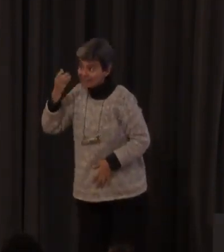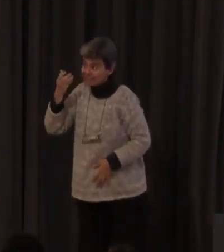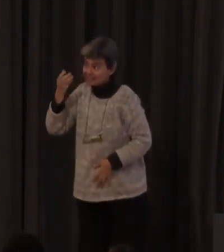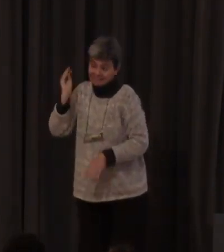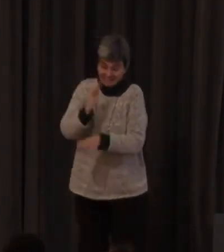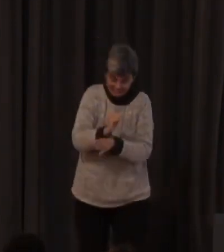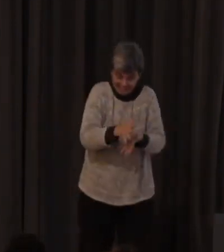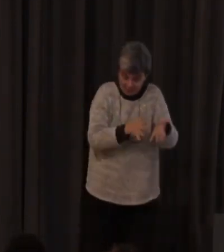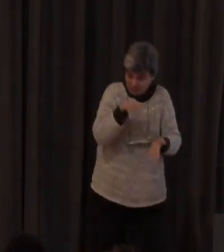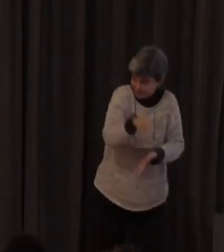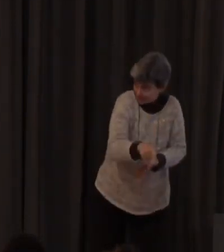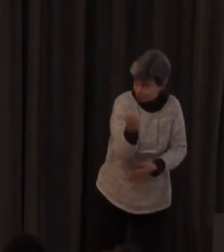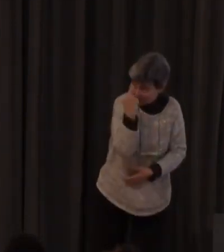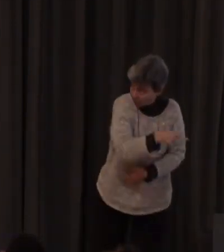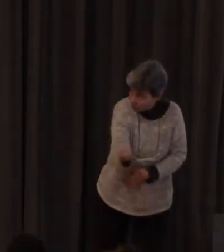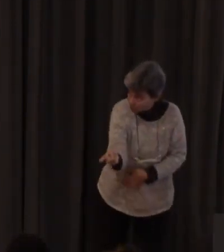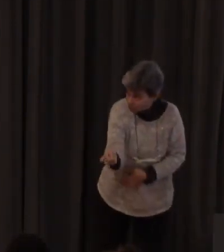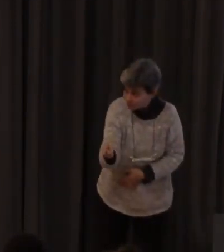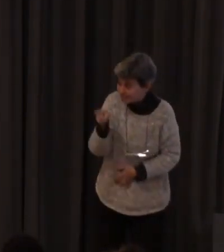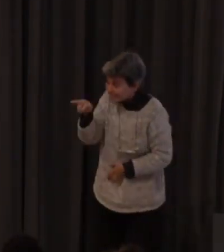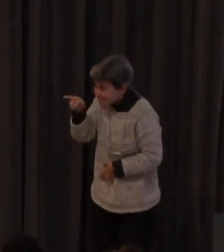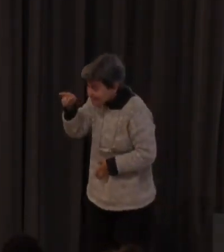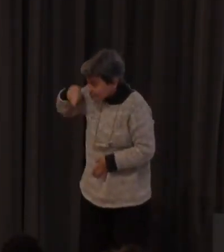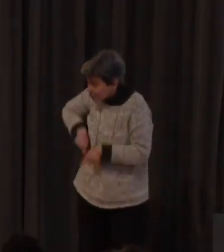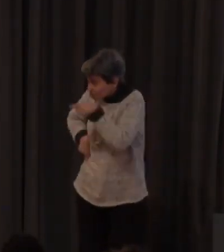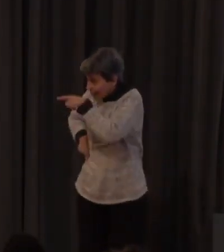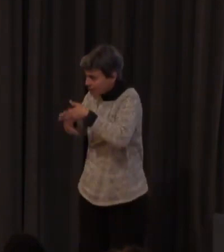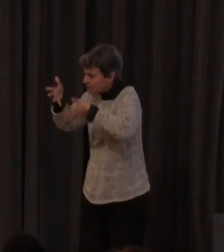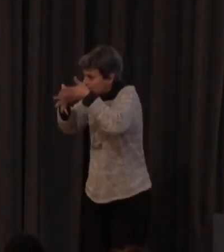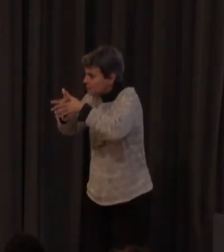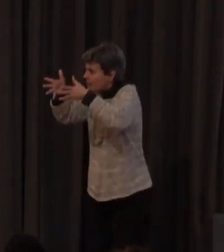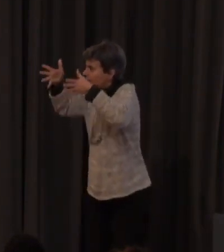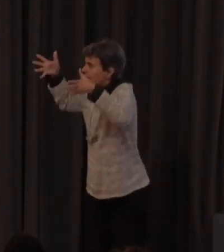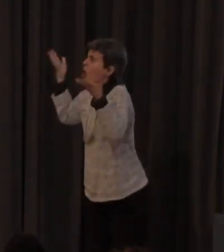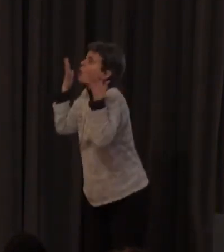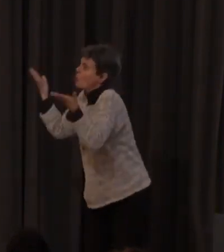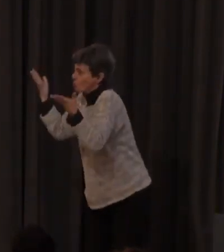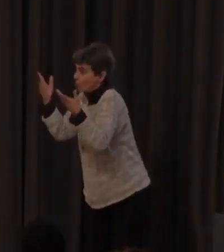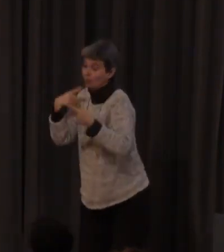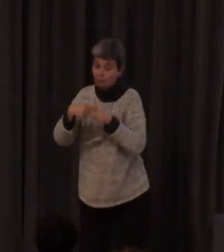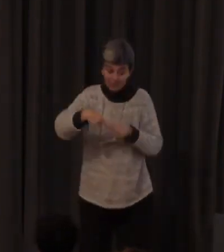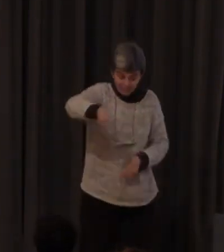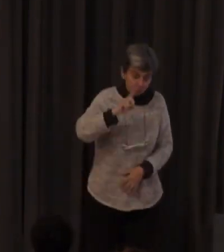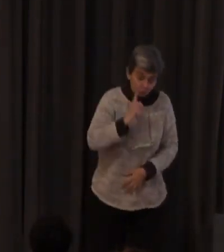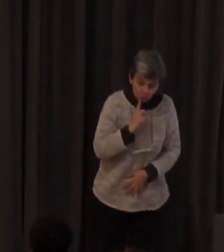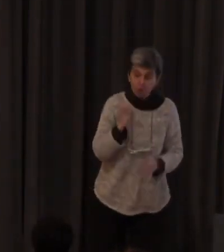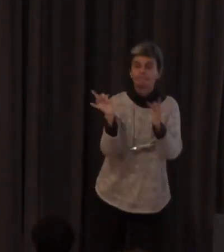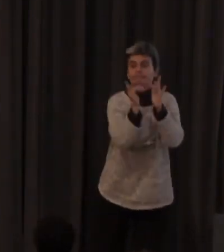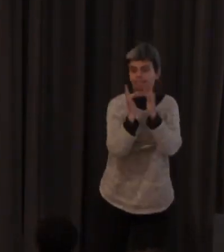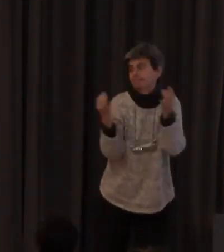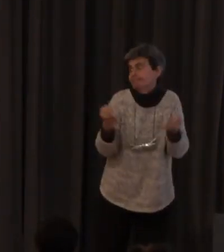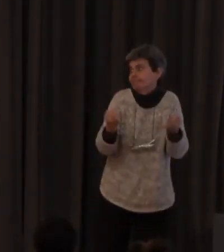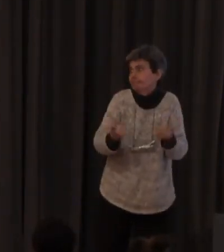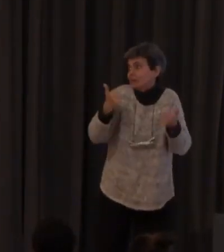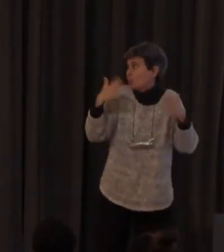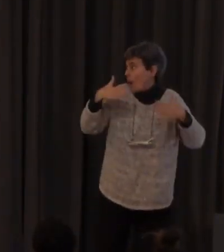lengua en el caso específico de los profesores oyentes que enseñan a niños sordos ¿cómo hacen estos profesionales para mejorar su conocimiento lingüístico?